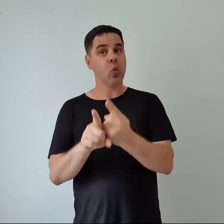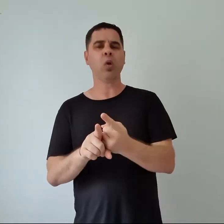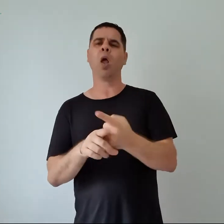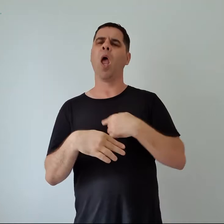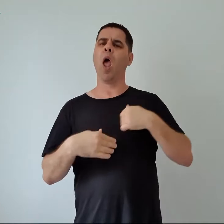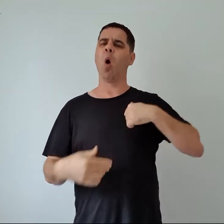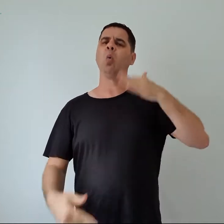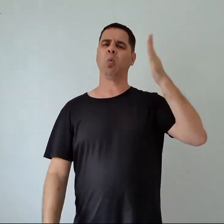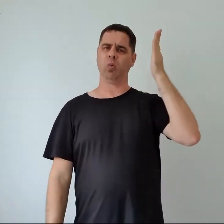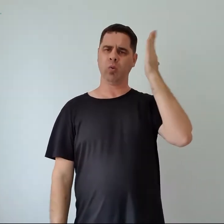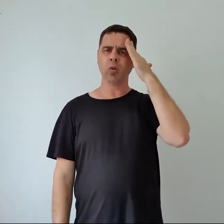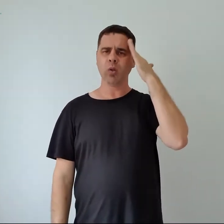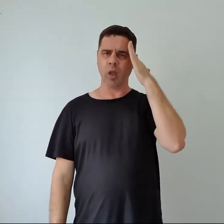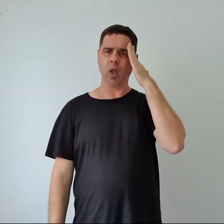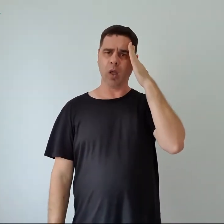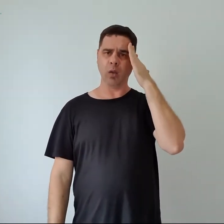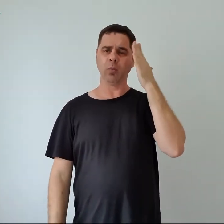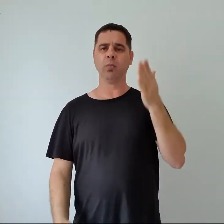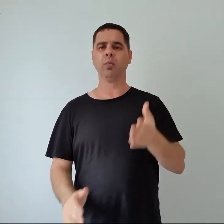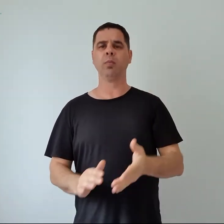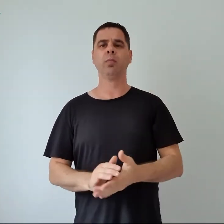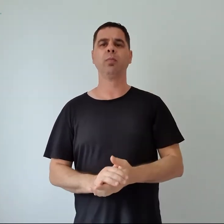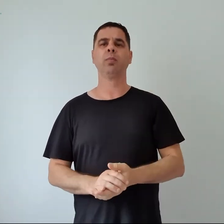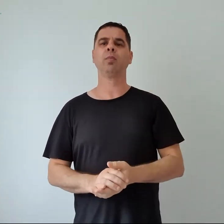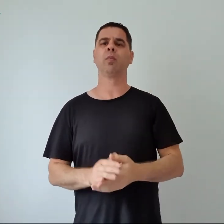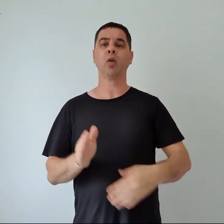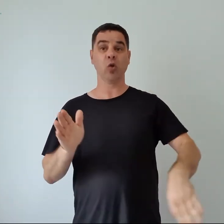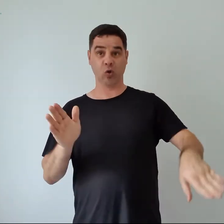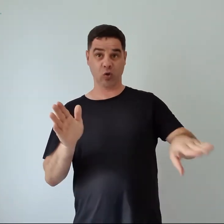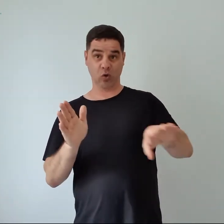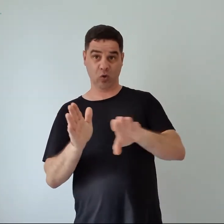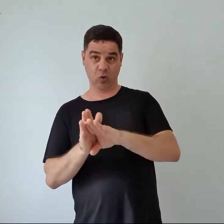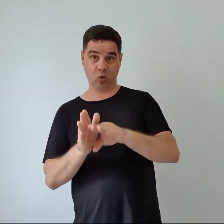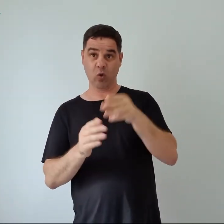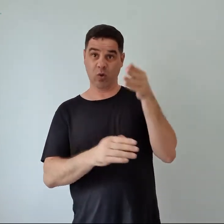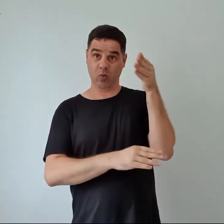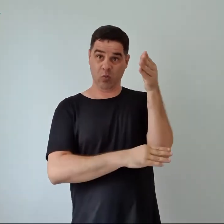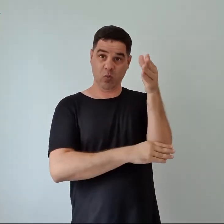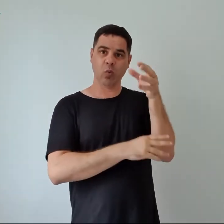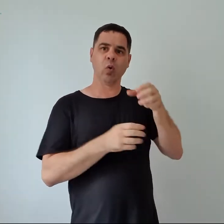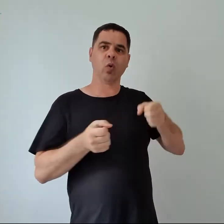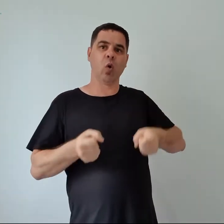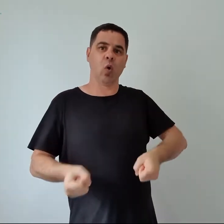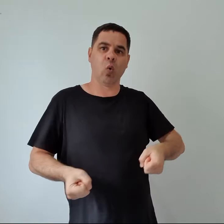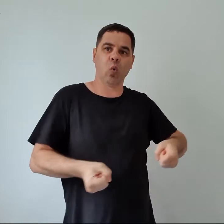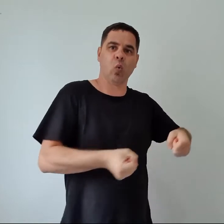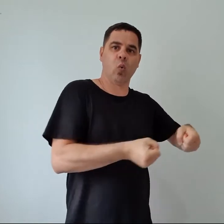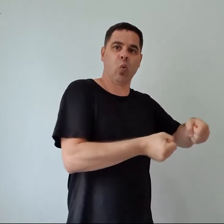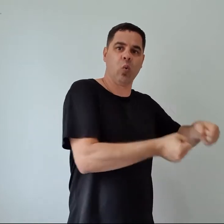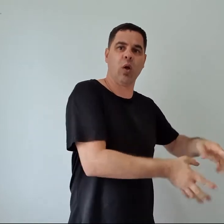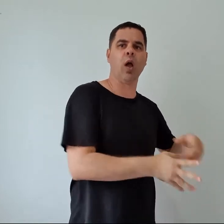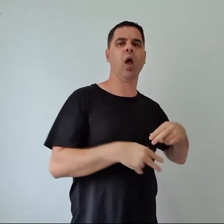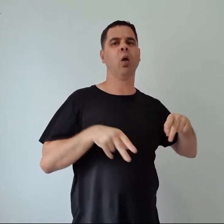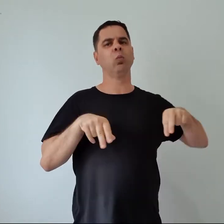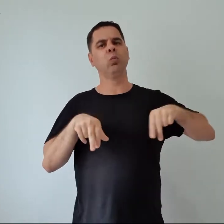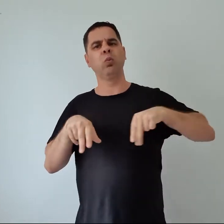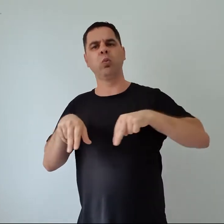eu sei que vou encontrá-la. Chegamos, deixamos as bagagens no hotel e saímos caminhando por aquela cidade